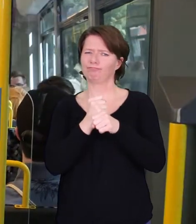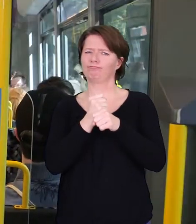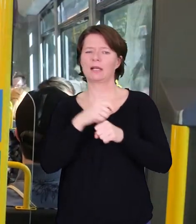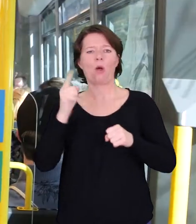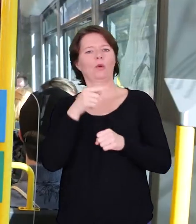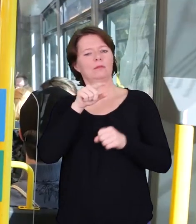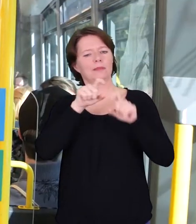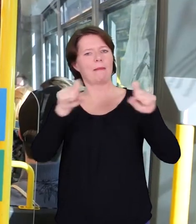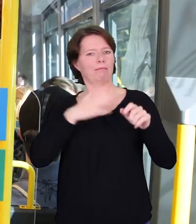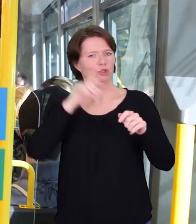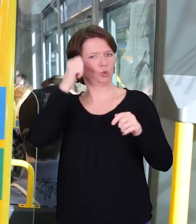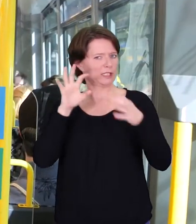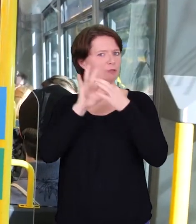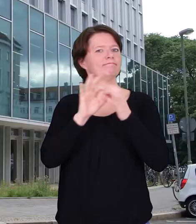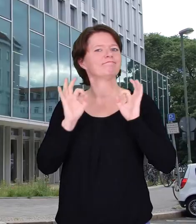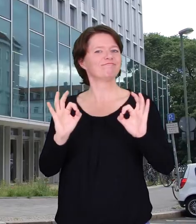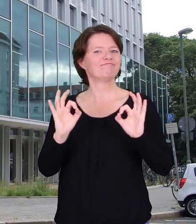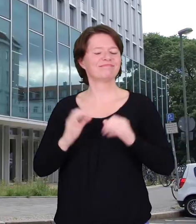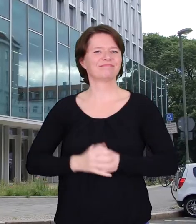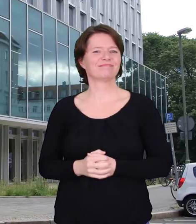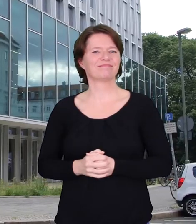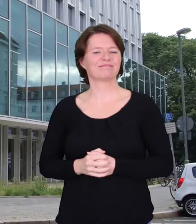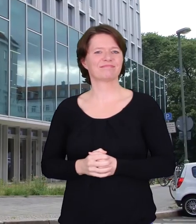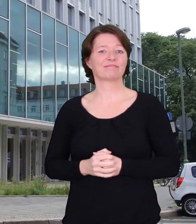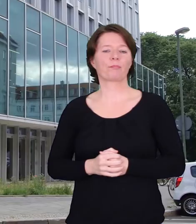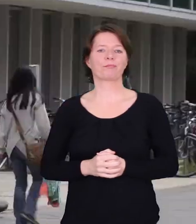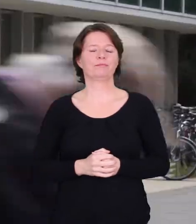an einem großen Thema und das liegt mir auch vom Studium einfach sehr nahe.